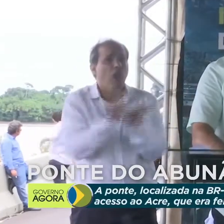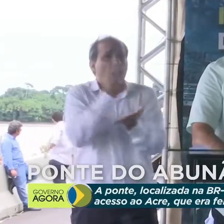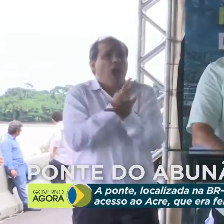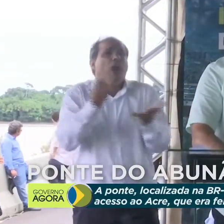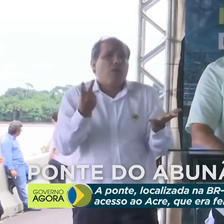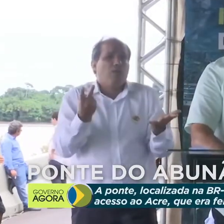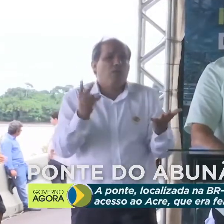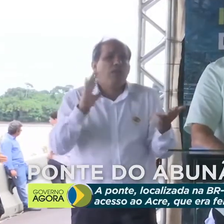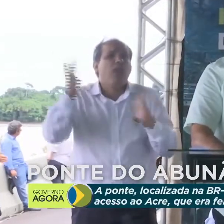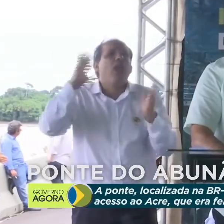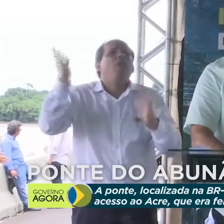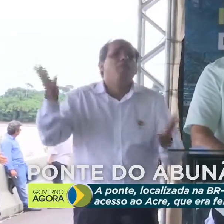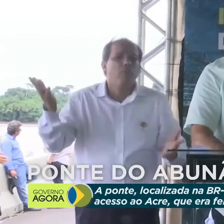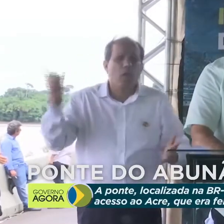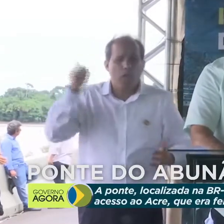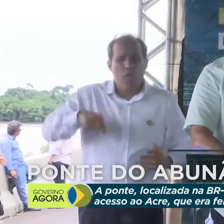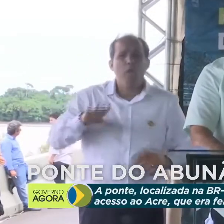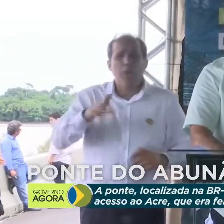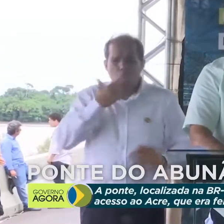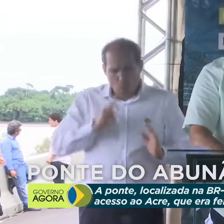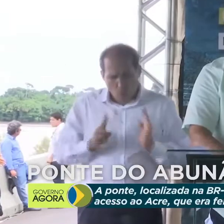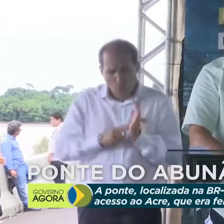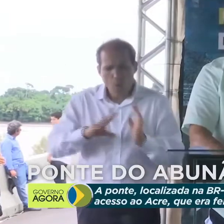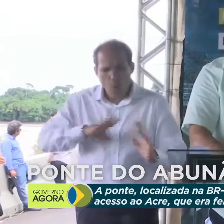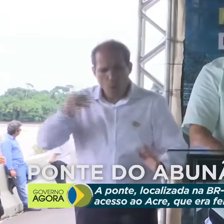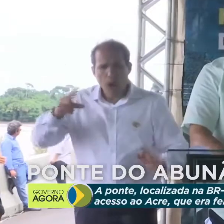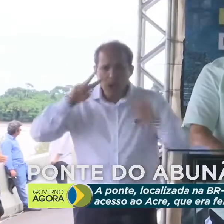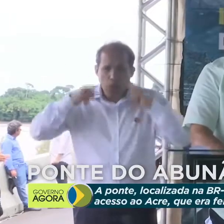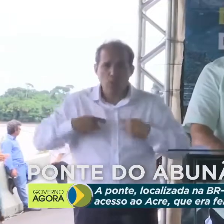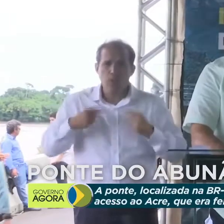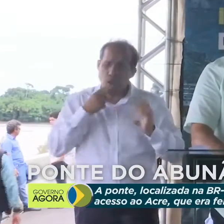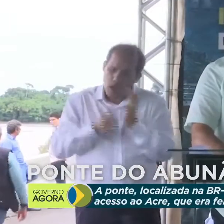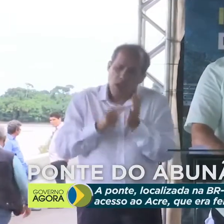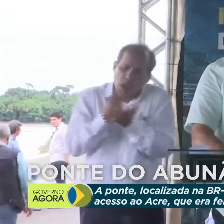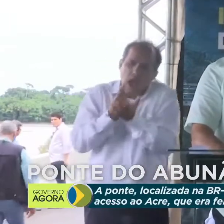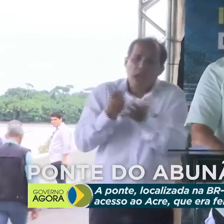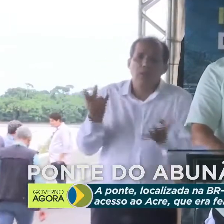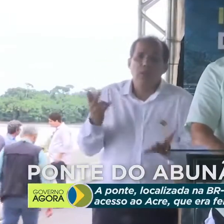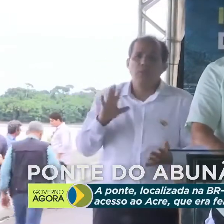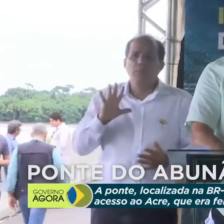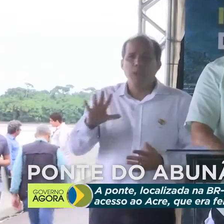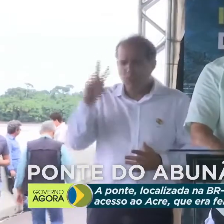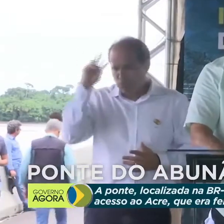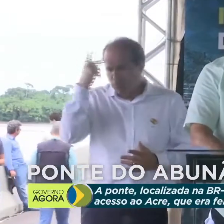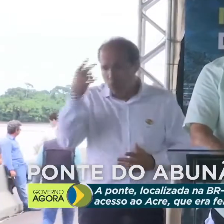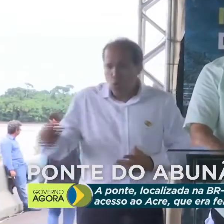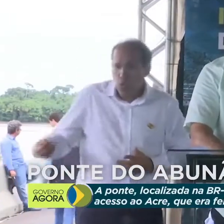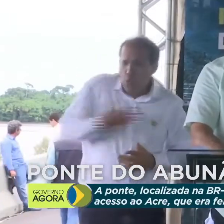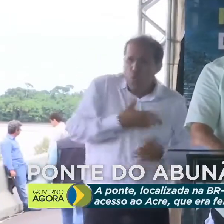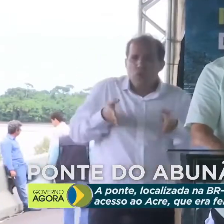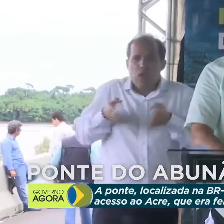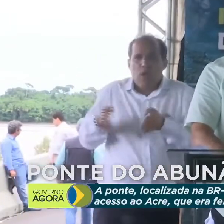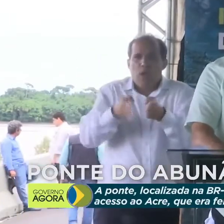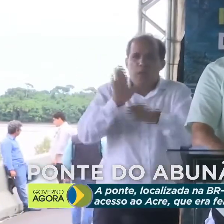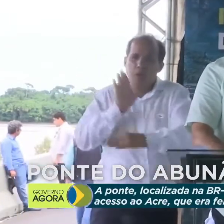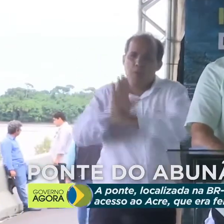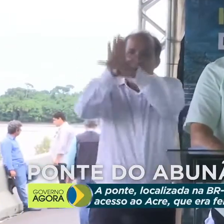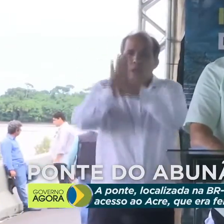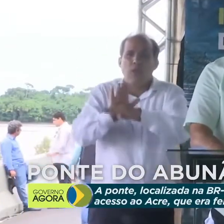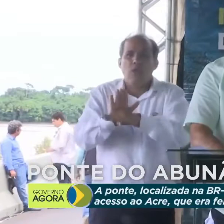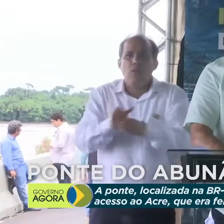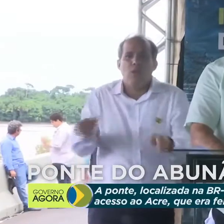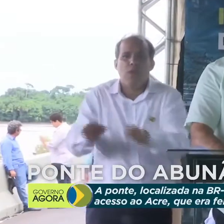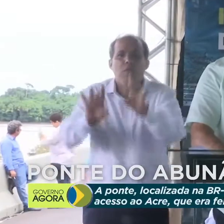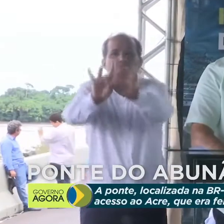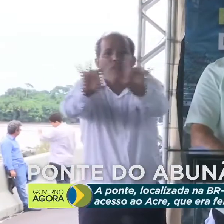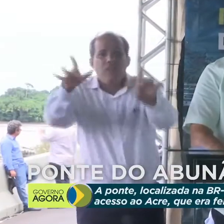É termos, ao de vez, a coragem de reconhecer o erro e tomar um novo rumo para o destino de cada um